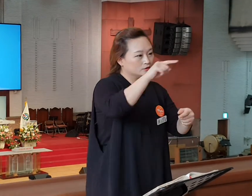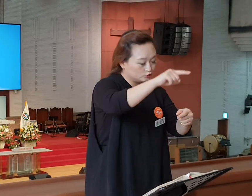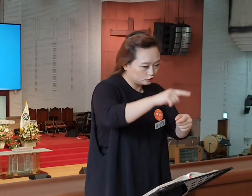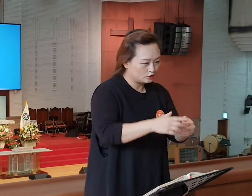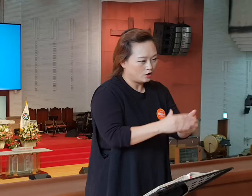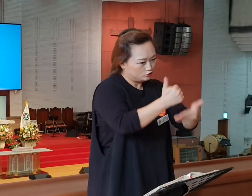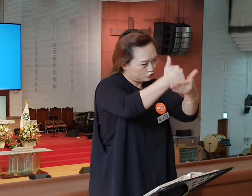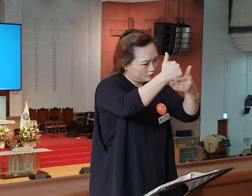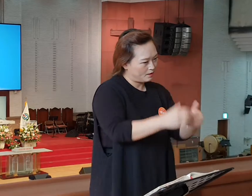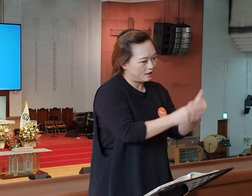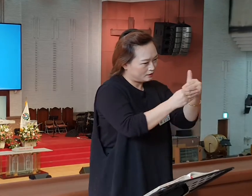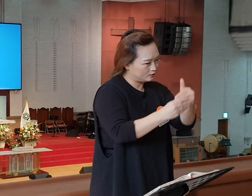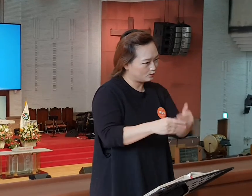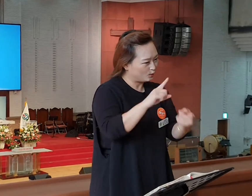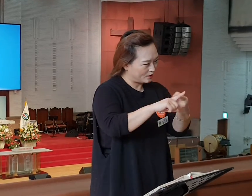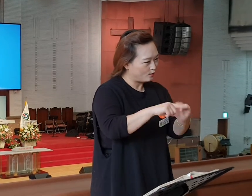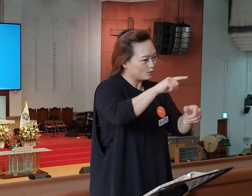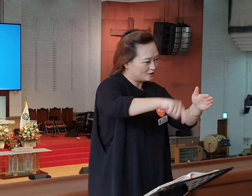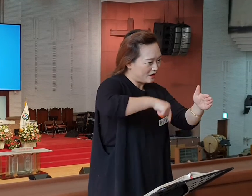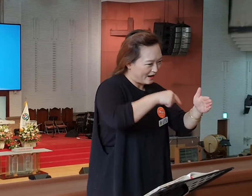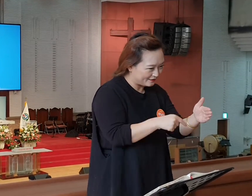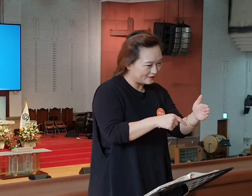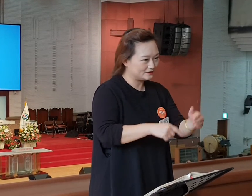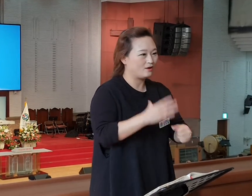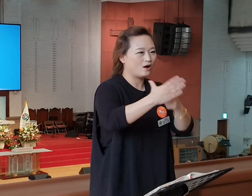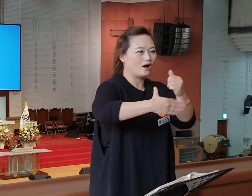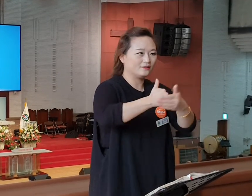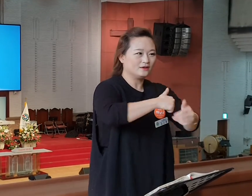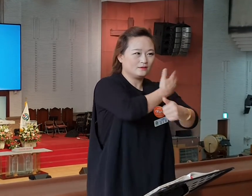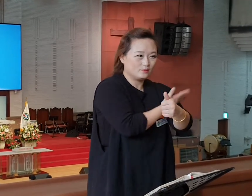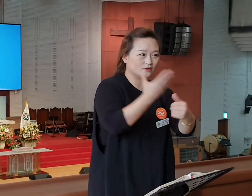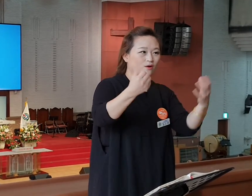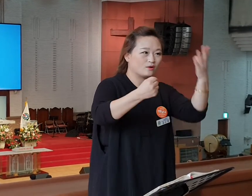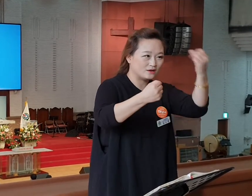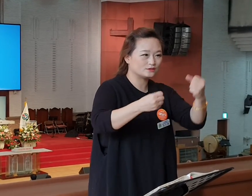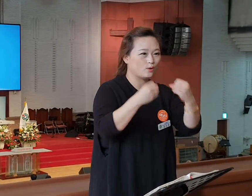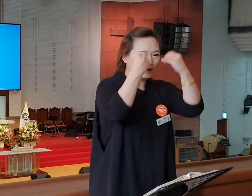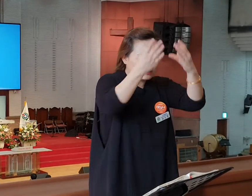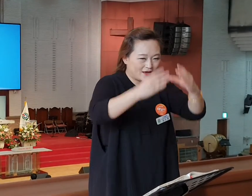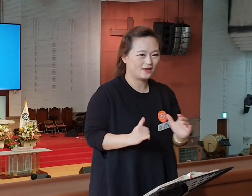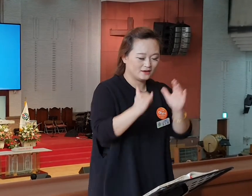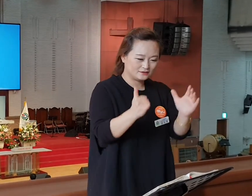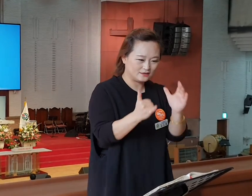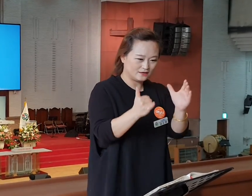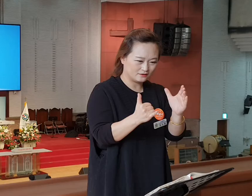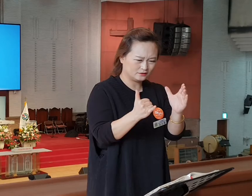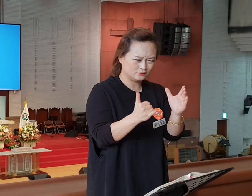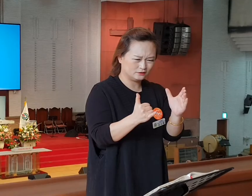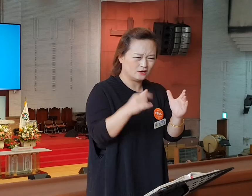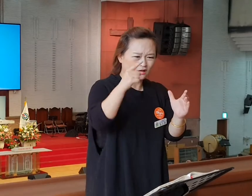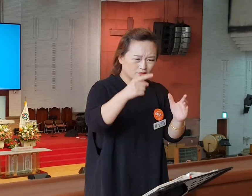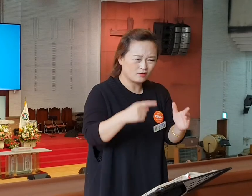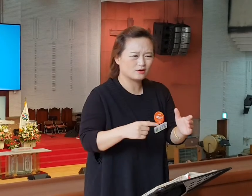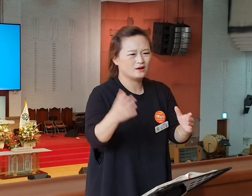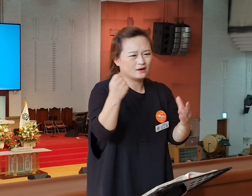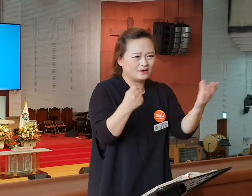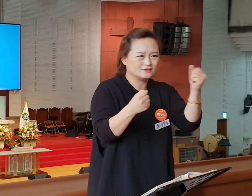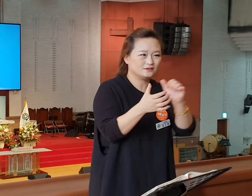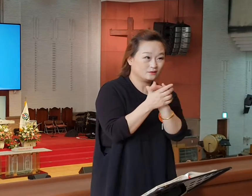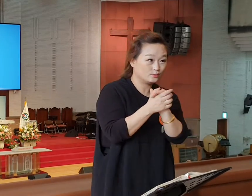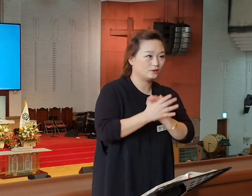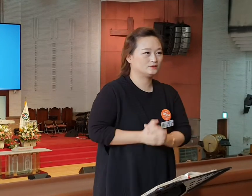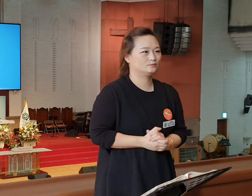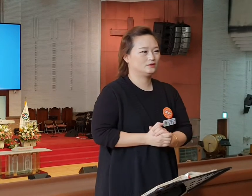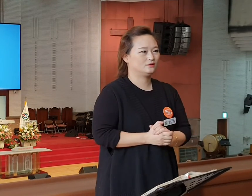어떤 일이 있었습니까? 두란노 서원에서 이 사람들이 2년 동안 매일 그렇게 모였는데 신비하게도 이 두란노 서원이 있는 에베소